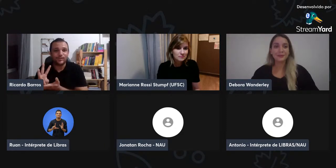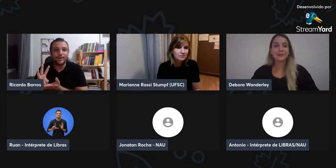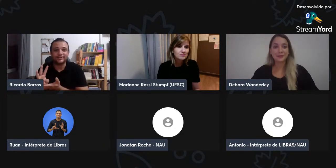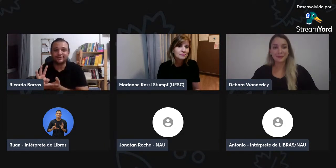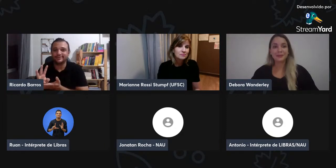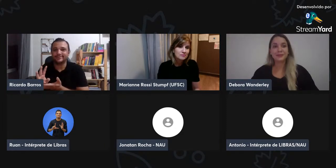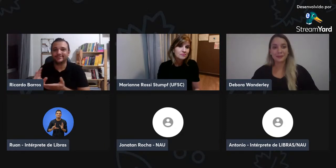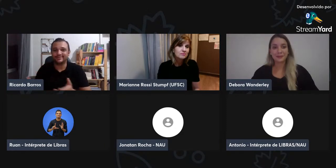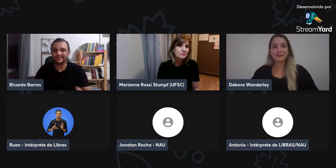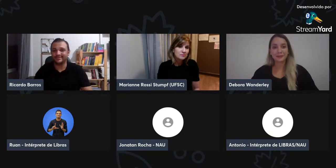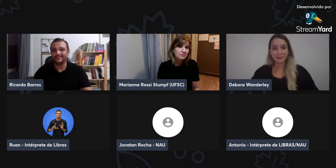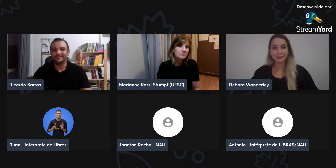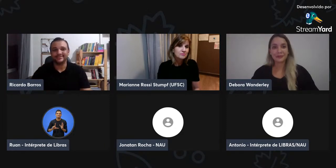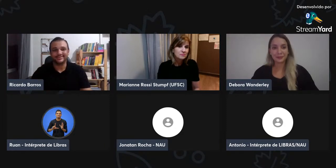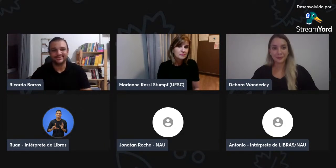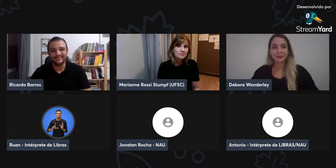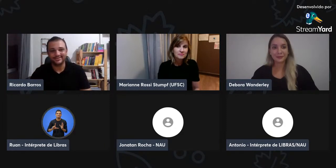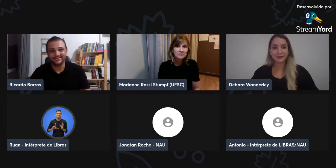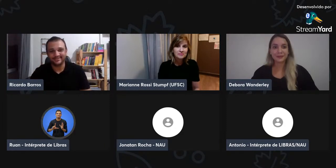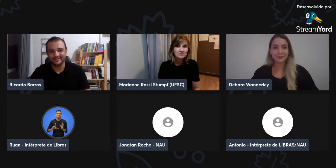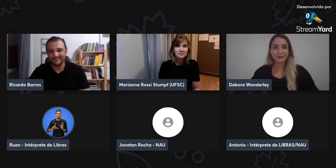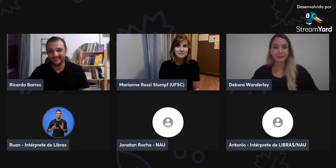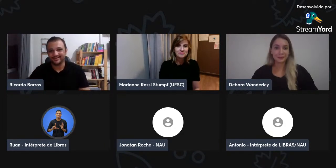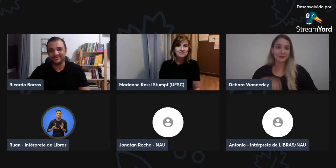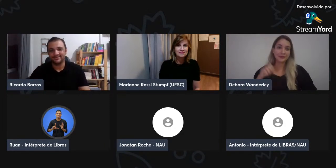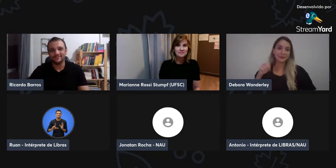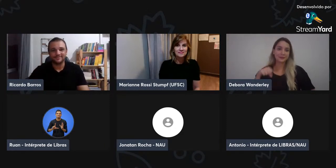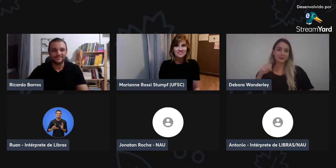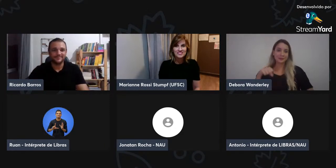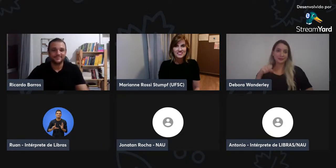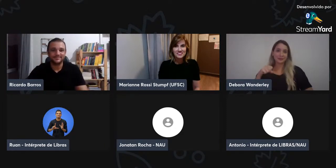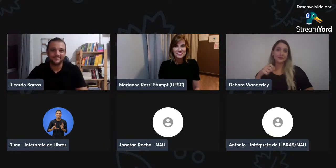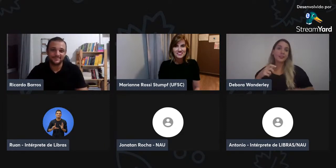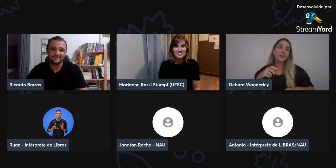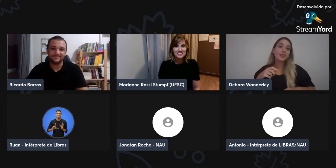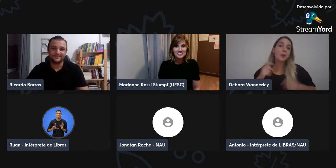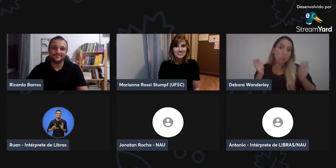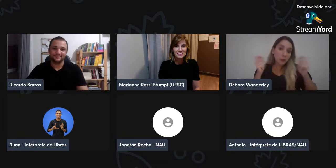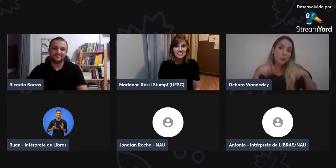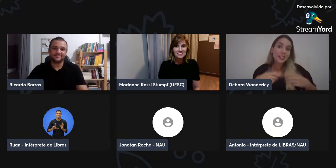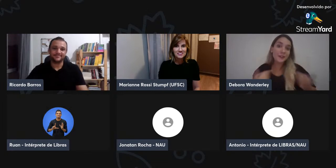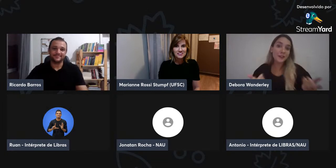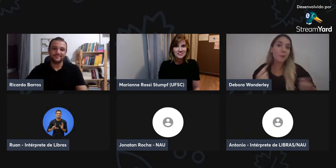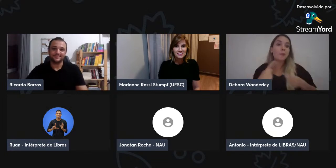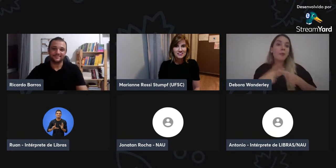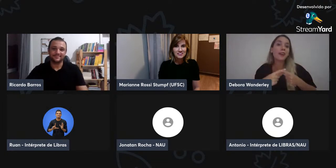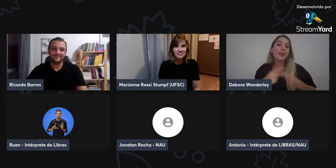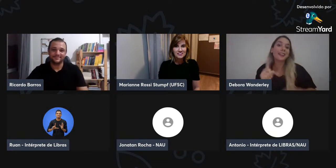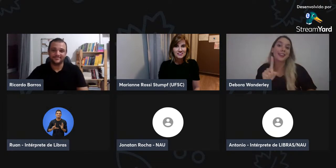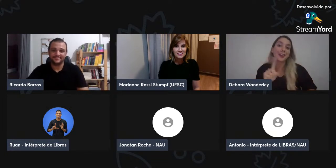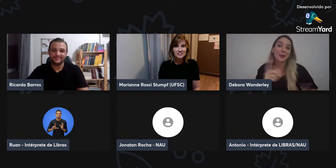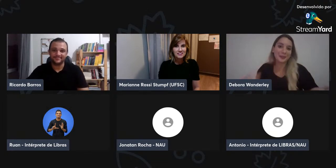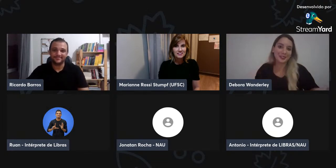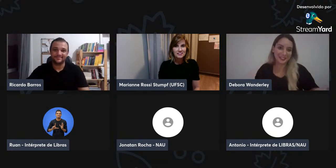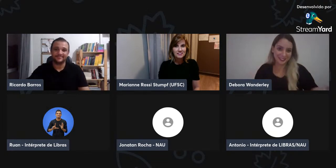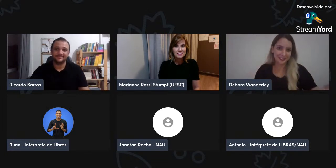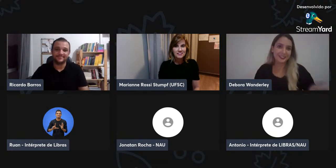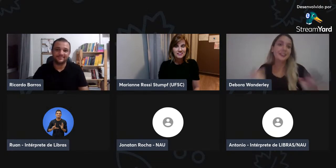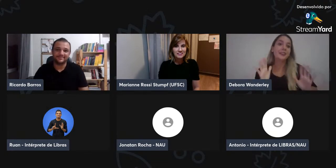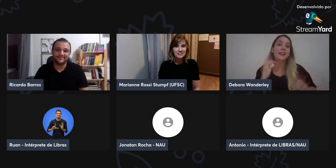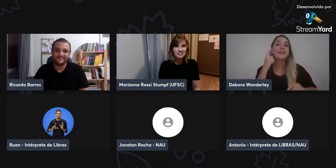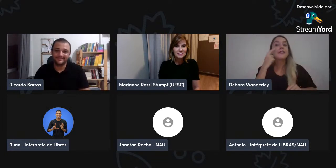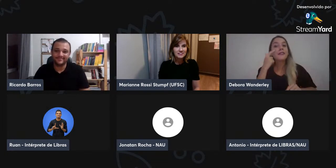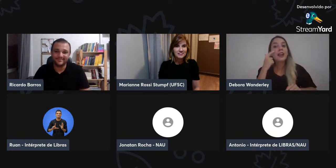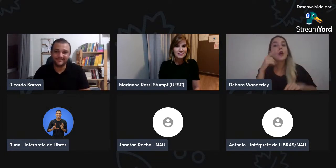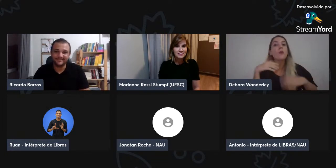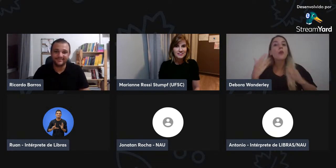Então, o TCC pode ser escrito somente e sair na rádio? Essa é a pergunta. Sim, é possível, por